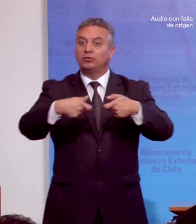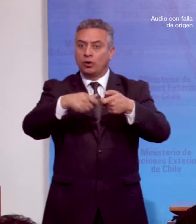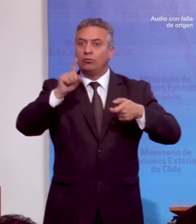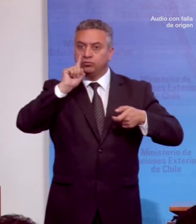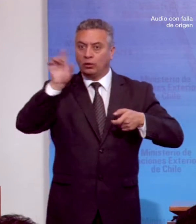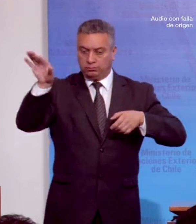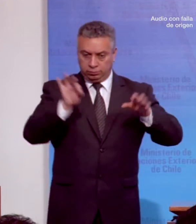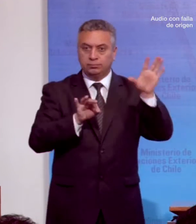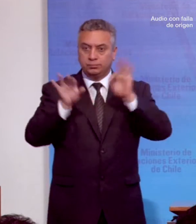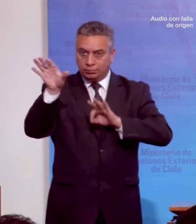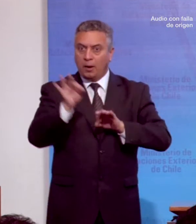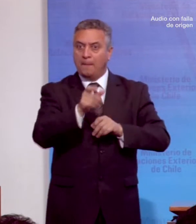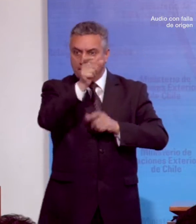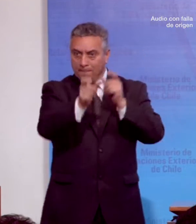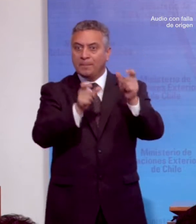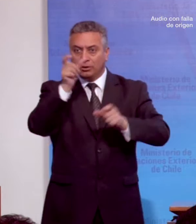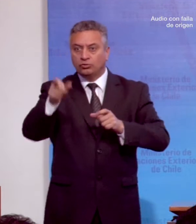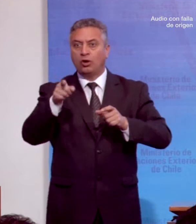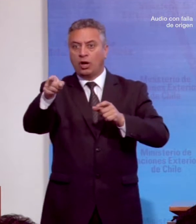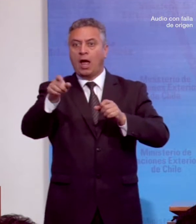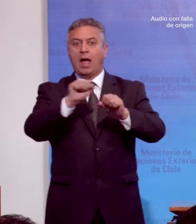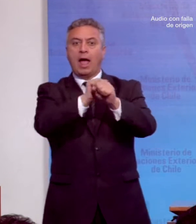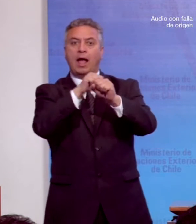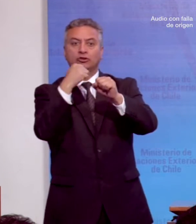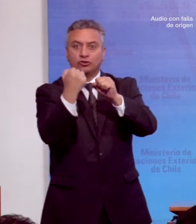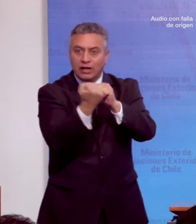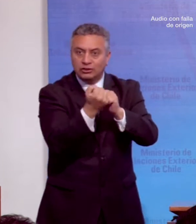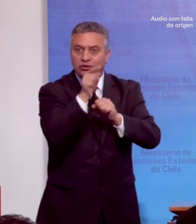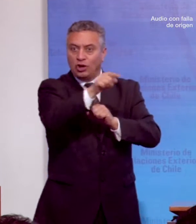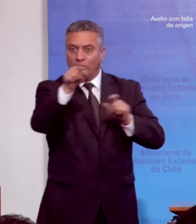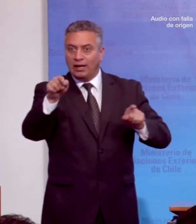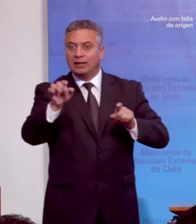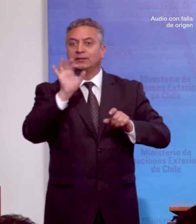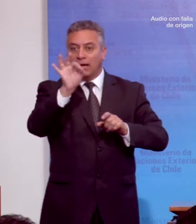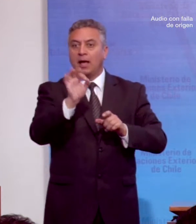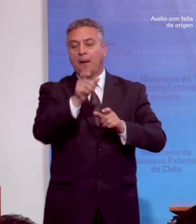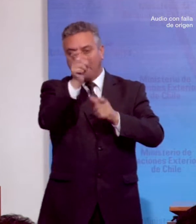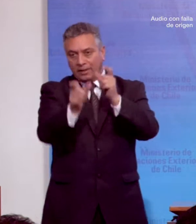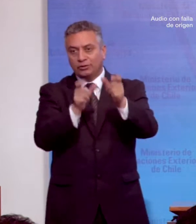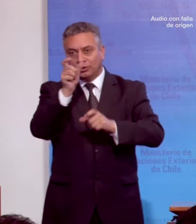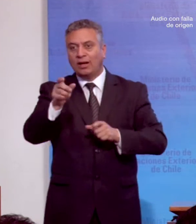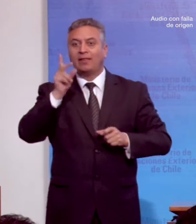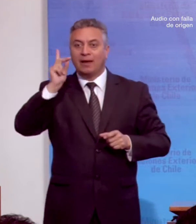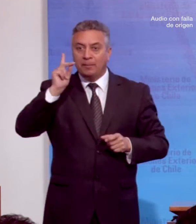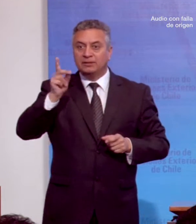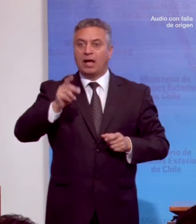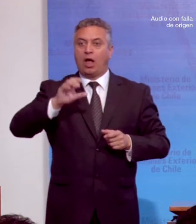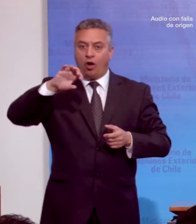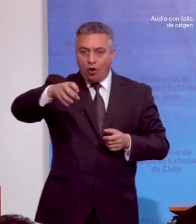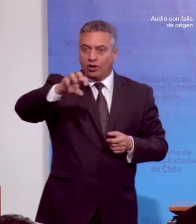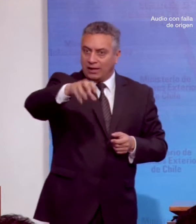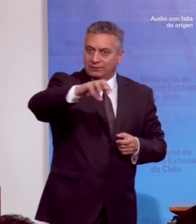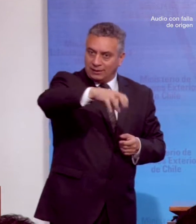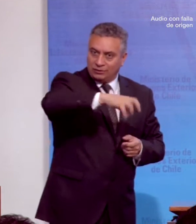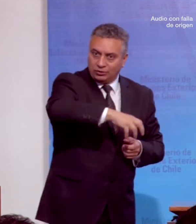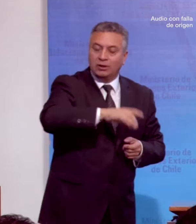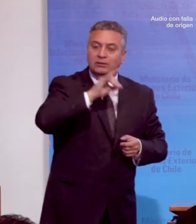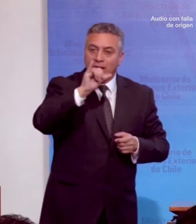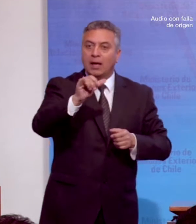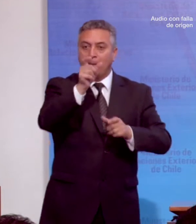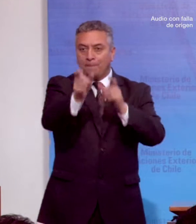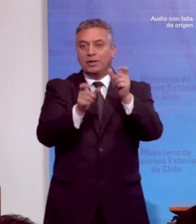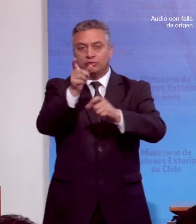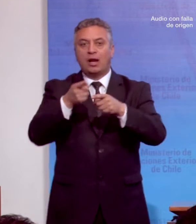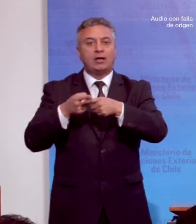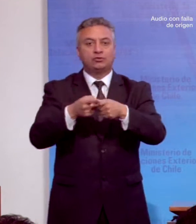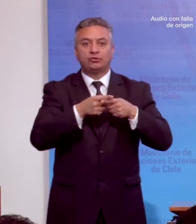personas pertenecientes a asociaciones de y para personas con discapacidad, organizaciones y personas de la sociedad